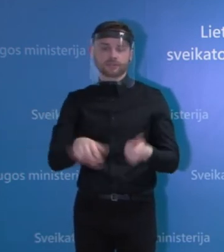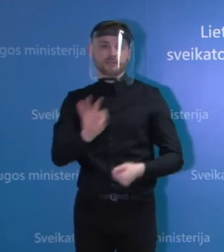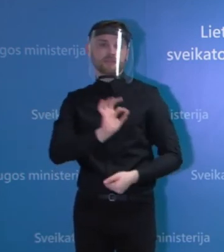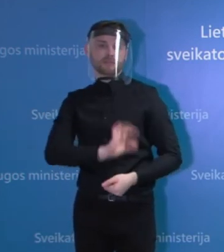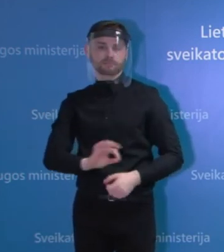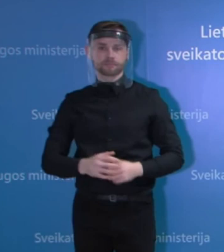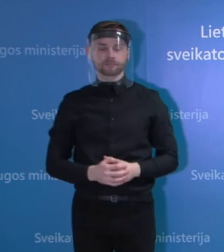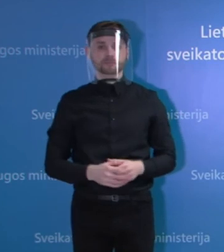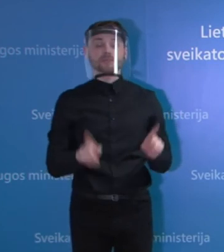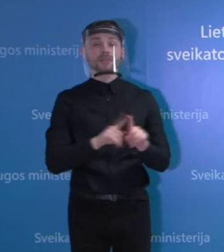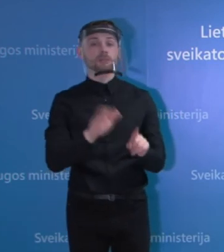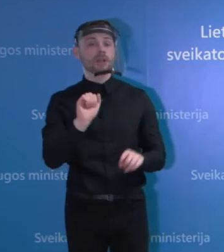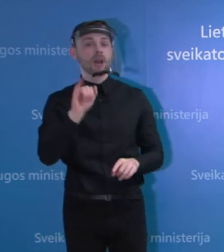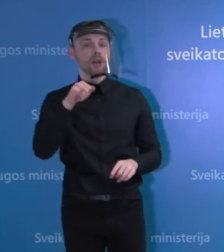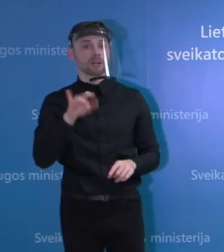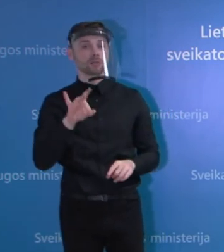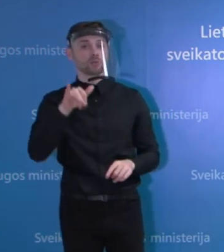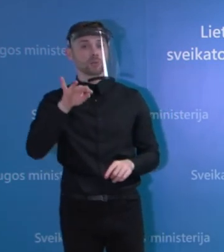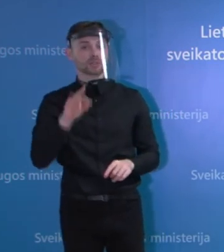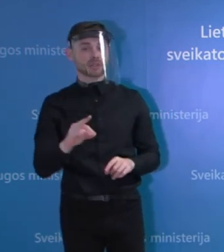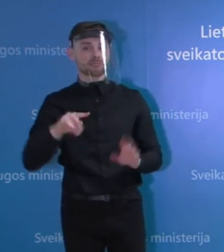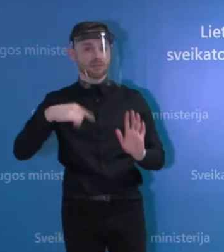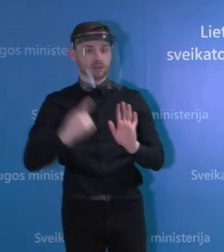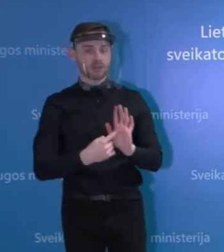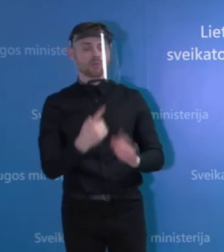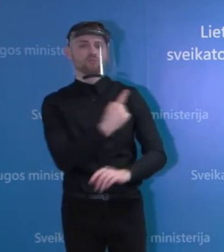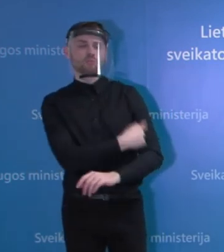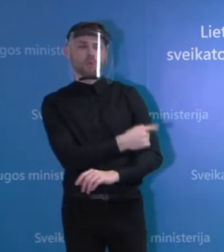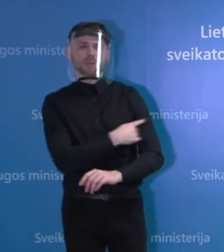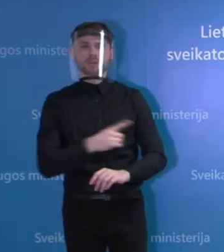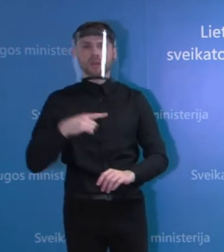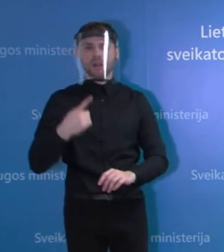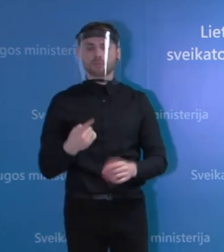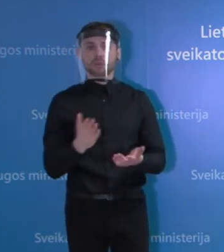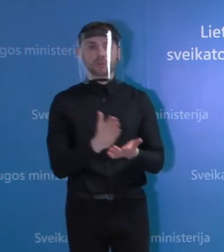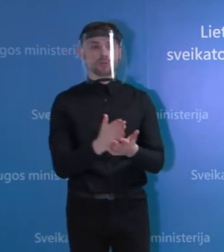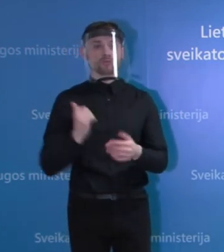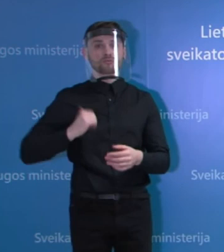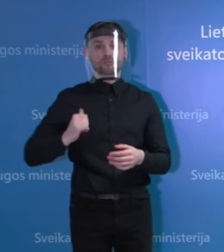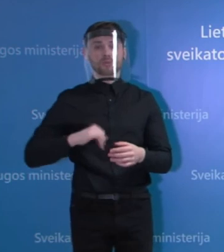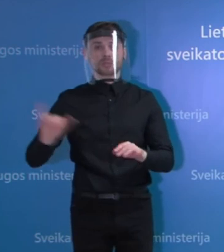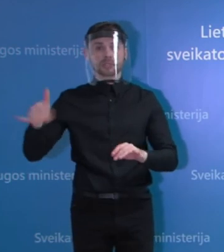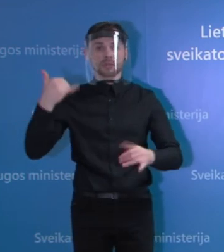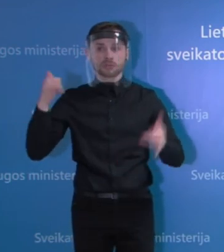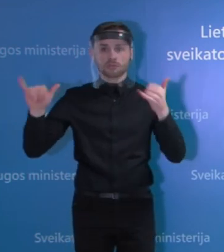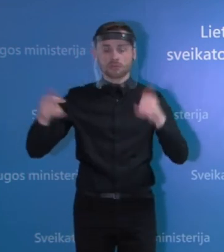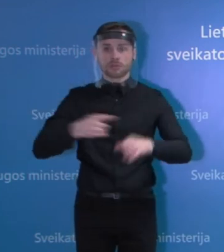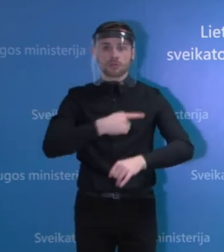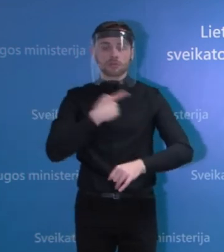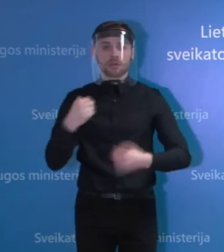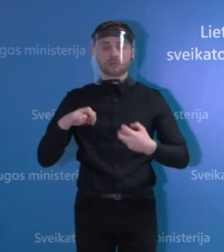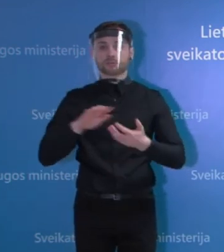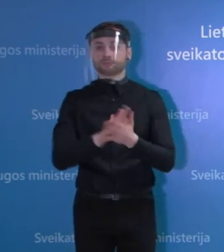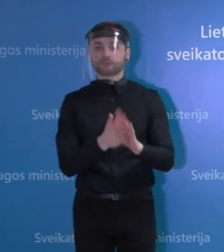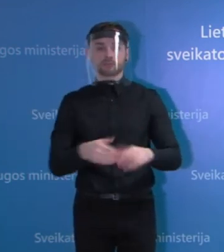Dar vienas, jeigu stavo reitės, klausimas. Poliklinikos sako, sunkiai besitvarkančios su pacientus, kambučius, rauturno gastauja,